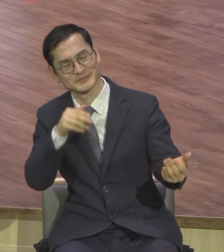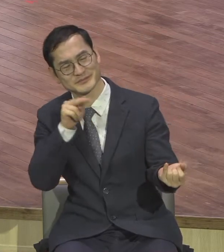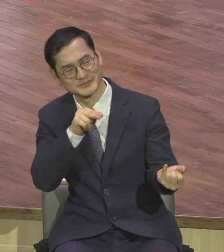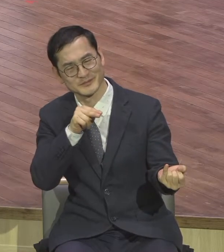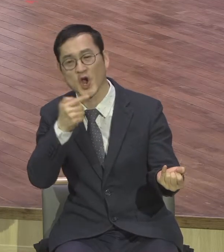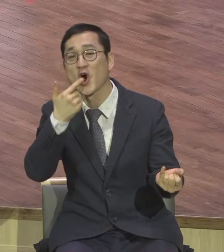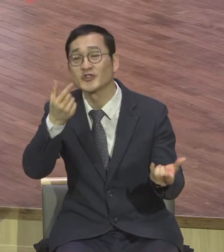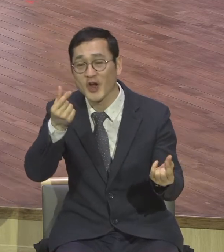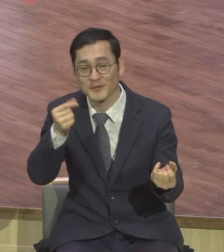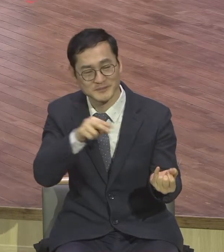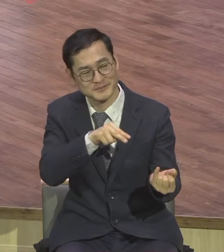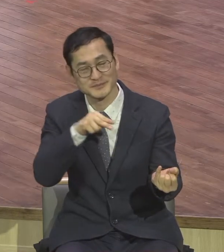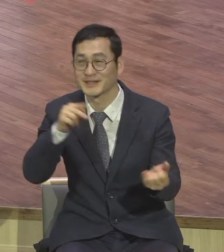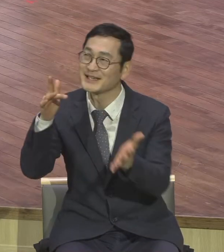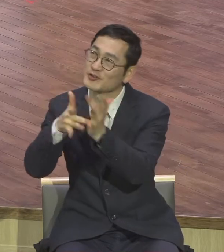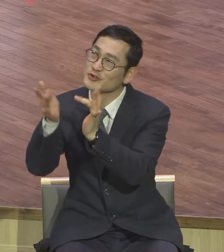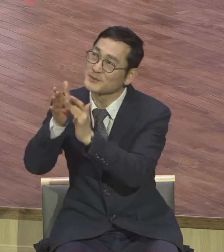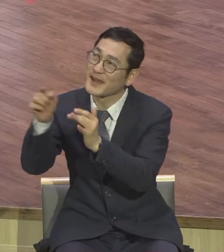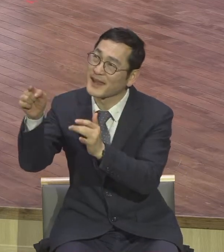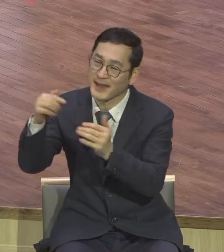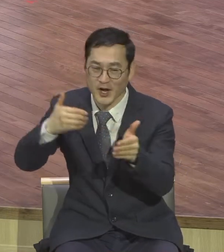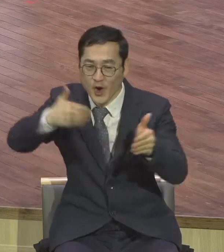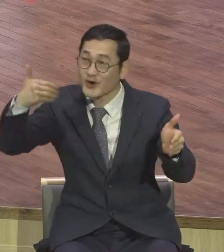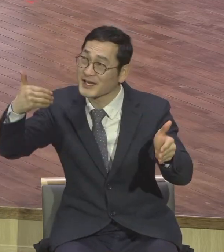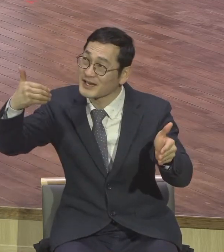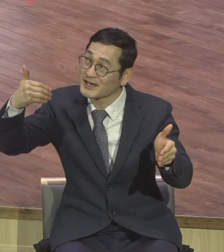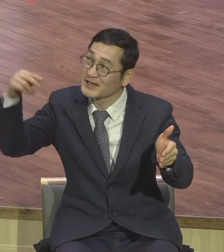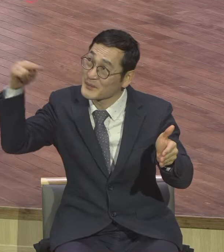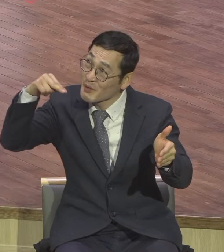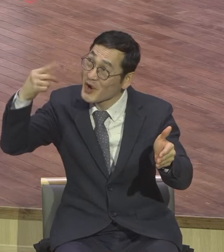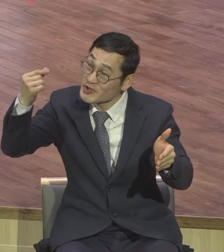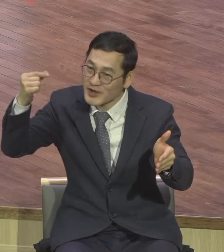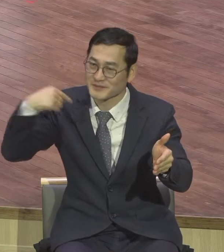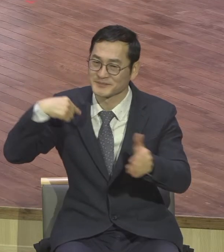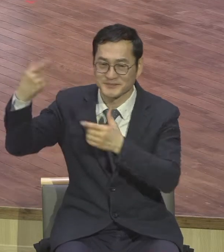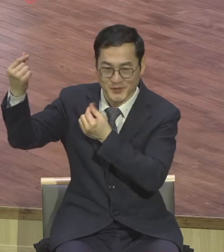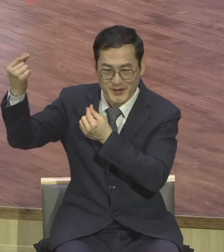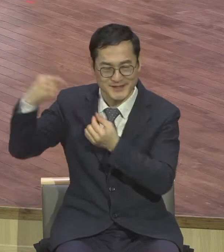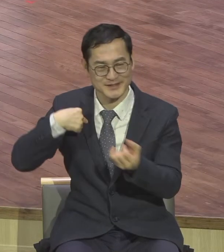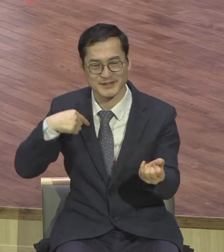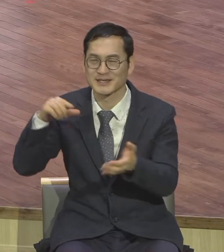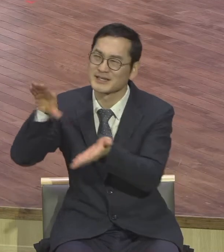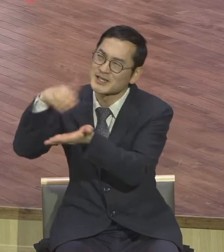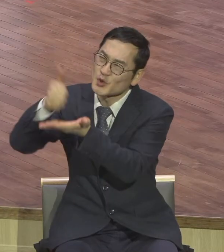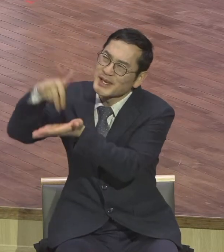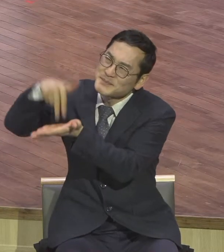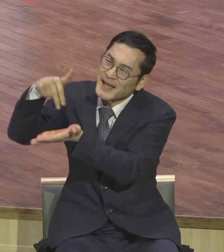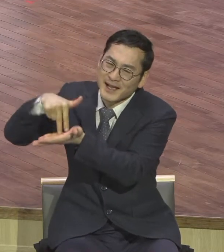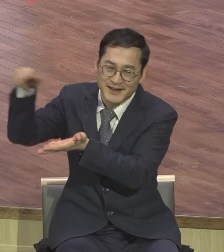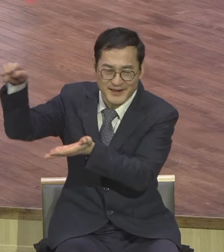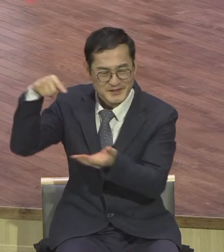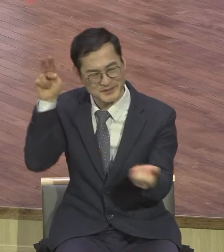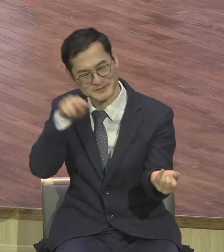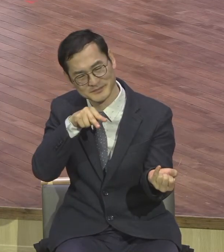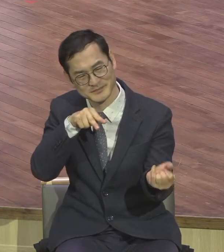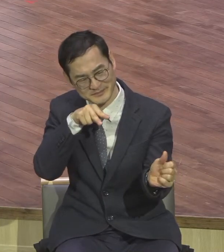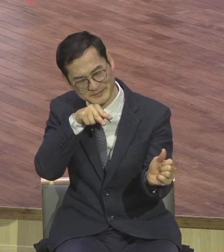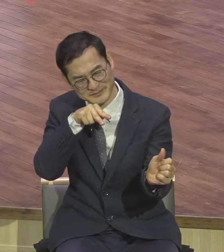바라봐야 돼요 그리스도의 관점에서 그리스도의 눈으로 바라볼 때 나를 넘어서